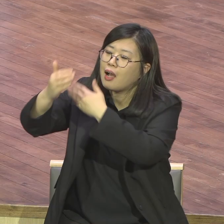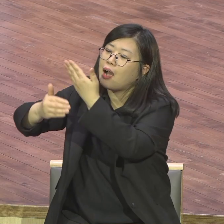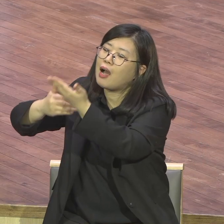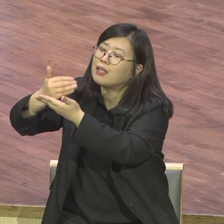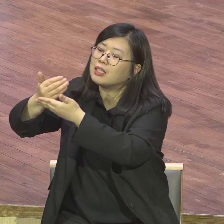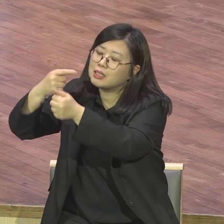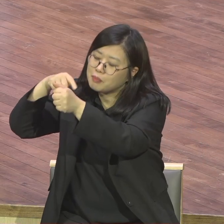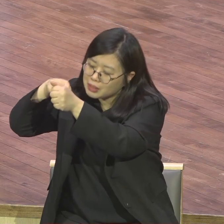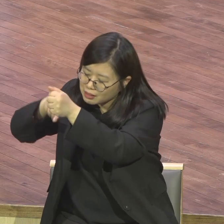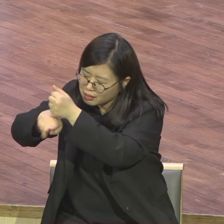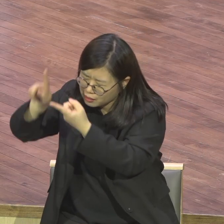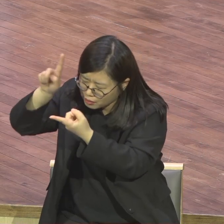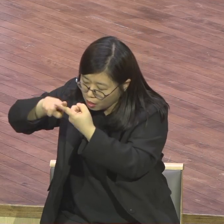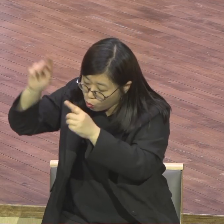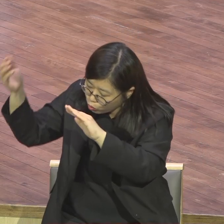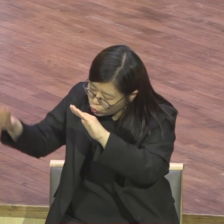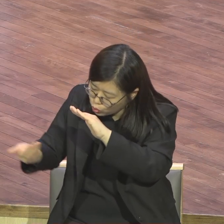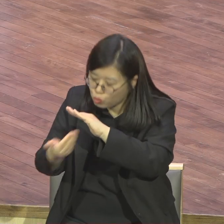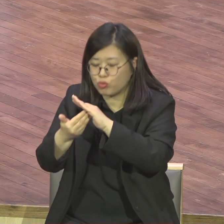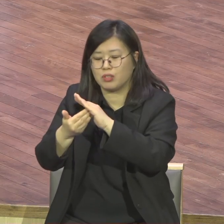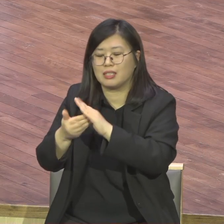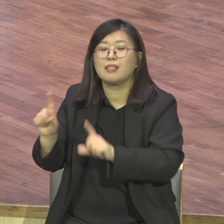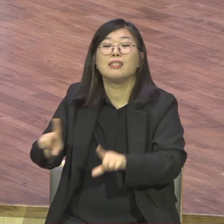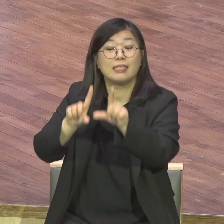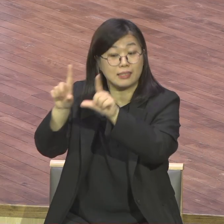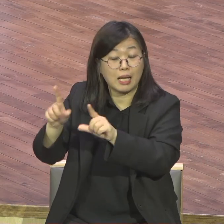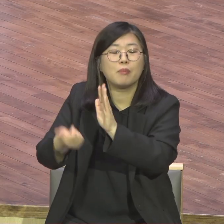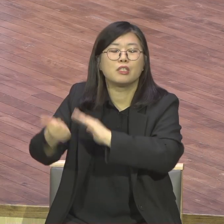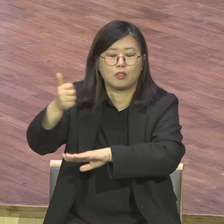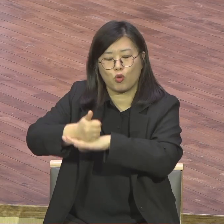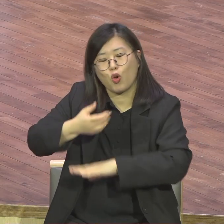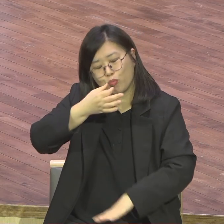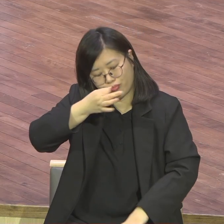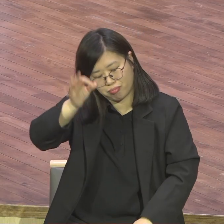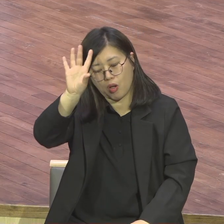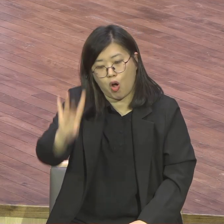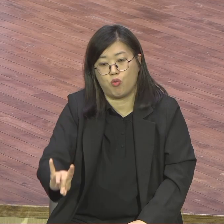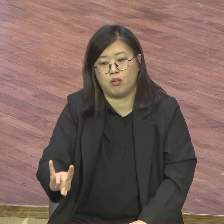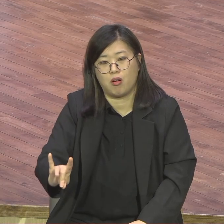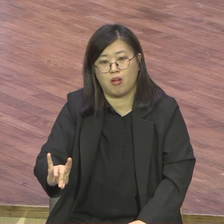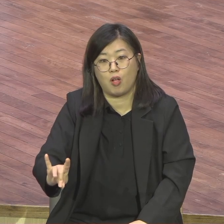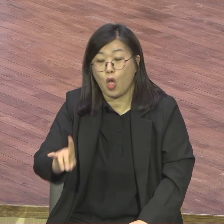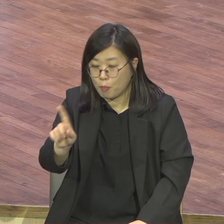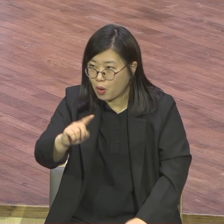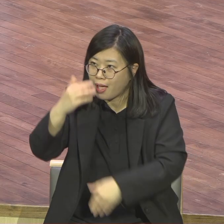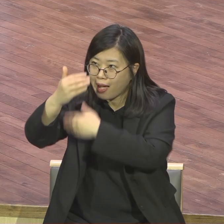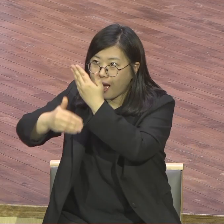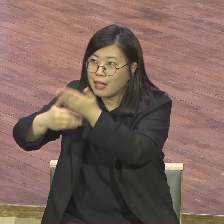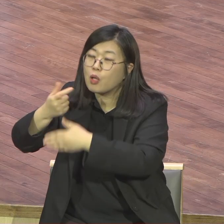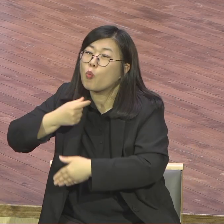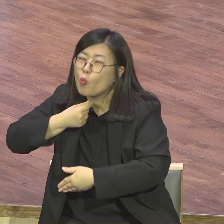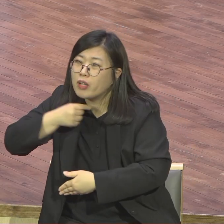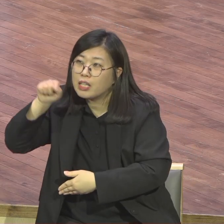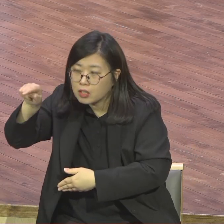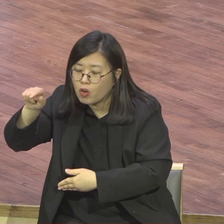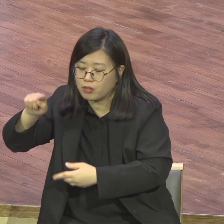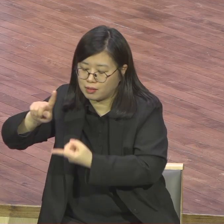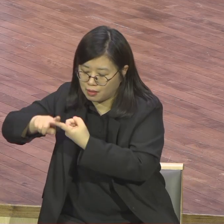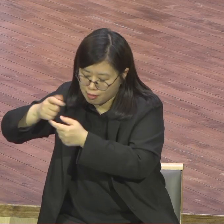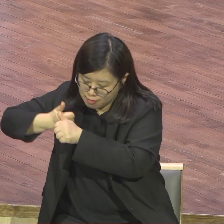여정 그게 그렇지 아니에요 하나님의 하나님의 하나님의 관심을 두고 하나님의 행하는 나도 같이 하고 주님의